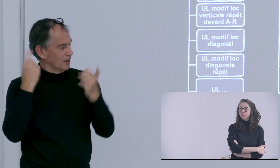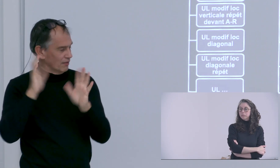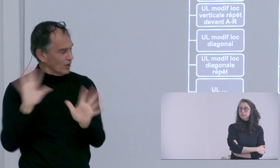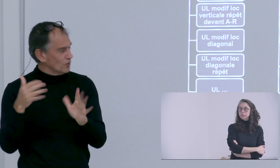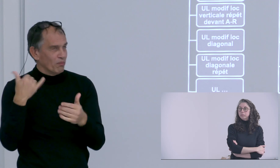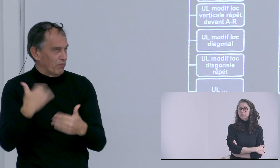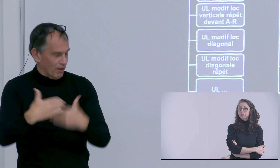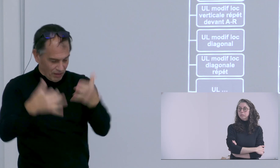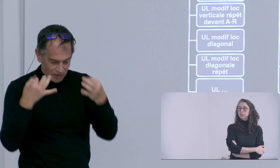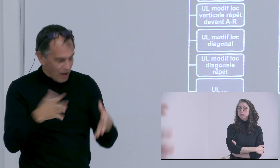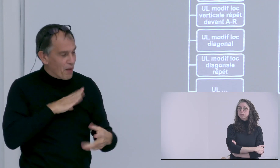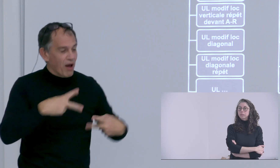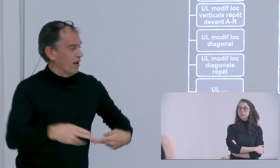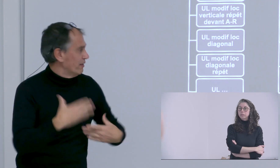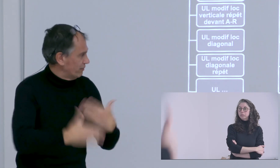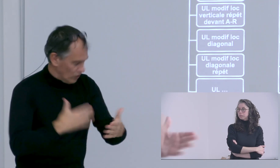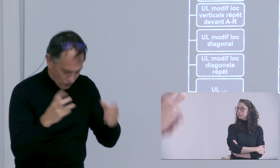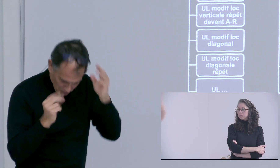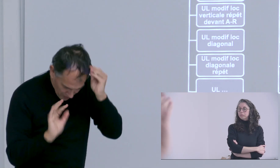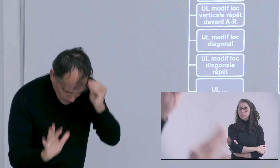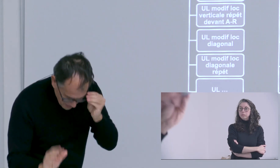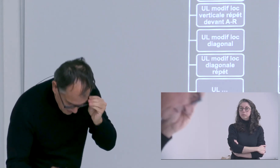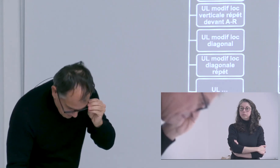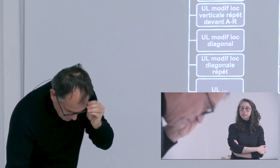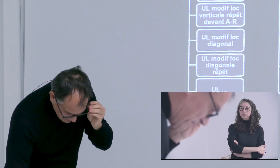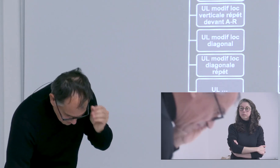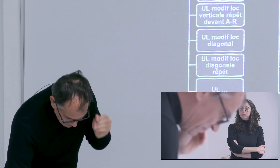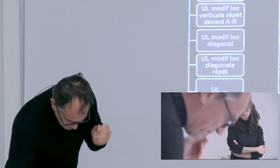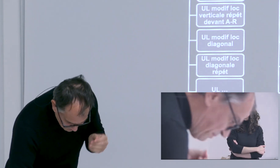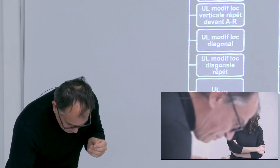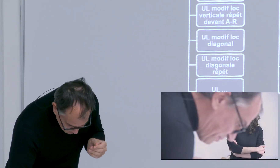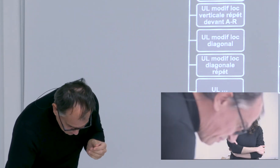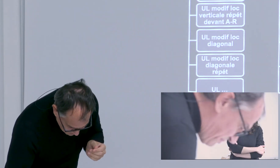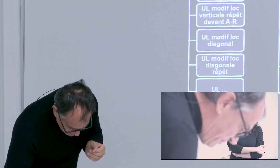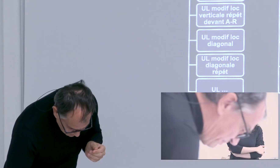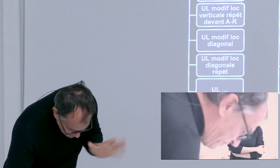et qu'il y une réflexion à mener évidemment je comprends que dans le temps d'une thèse on ne peut pas